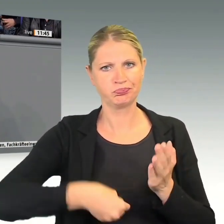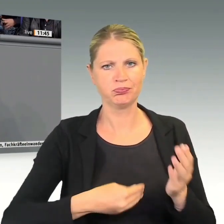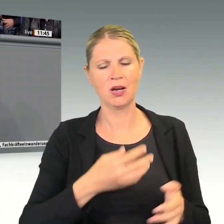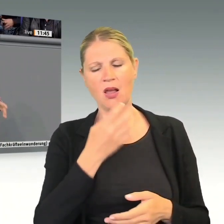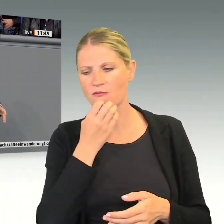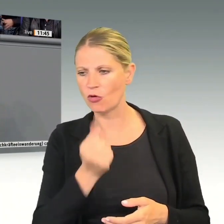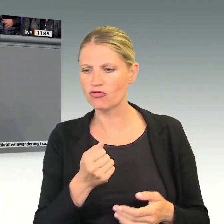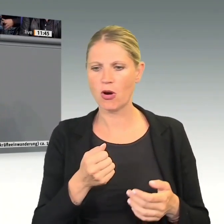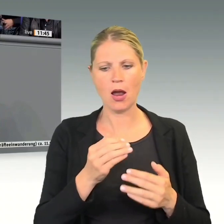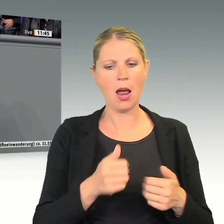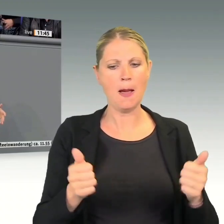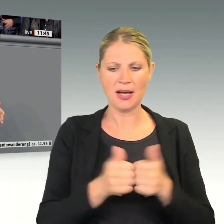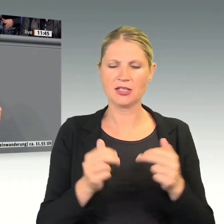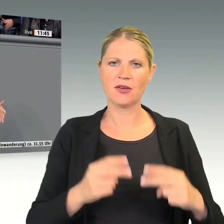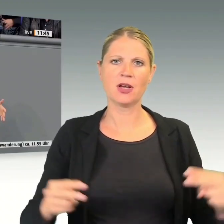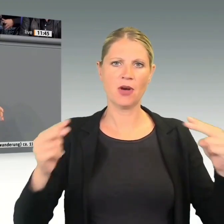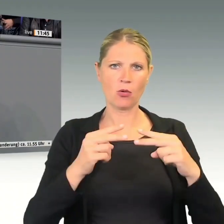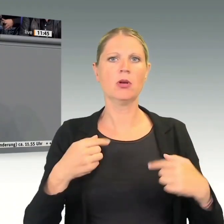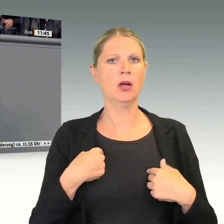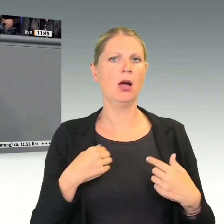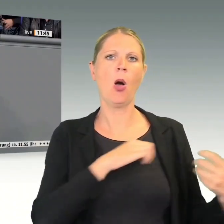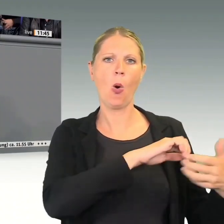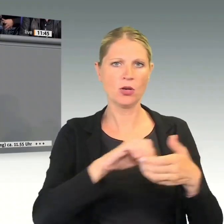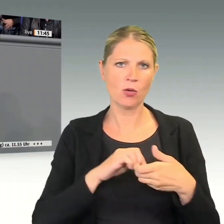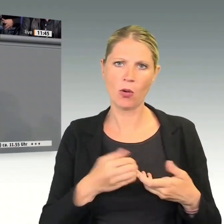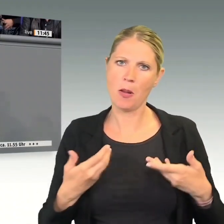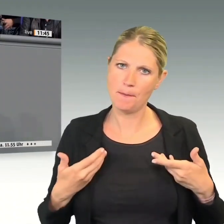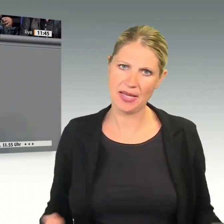auf Augenhöhe. Die Unionsfraktion steht bereit. Die Rand ist ausgestreckt.